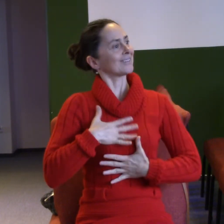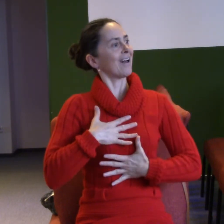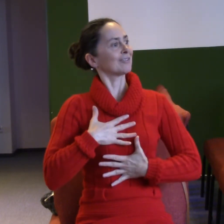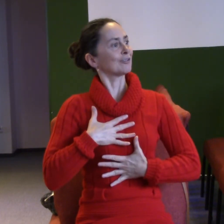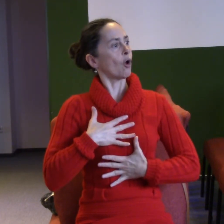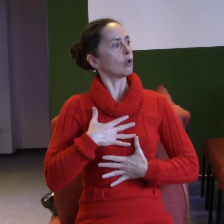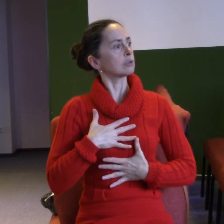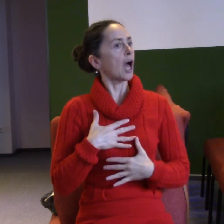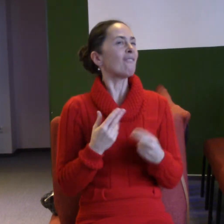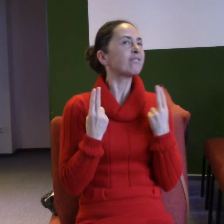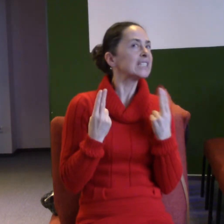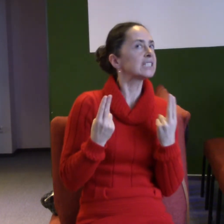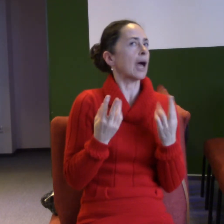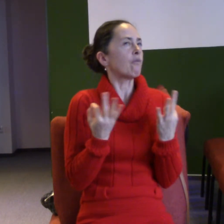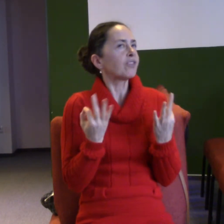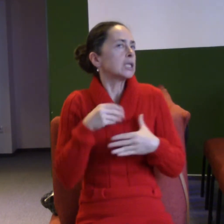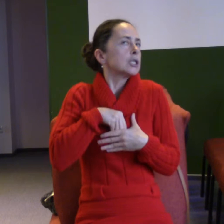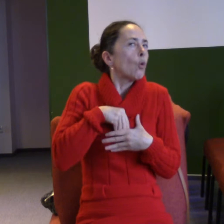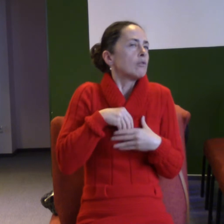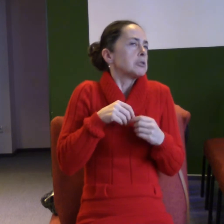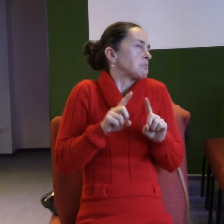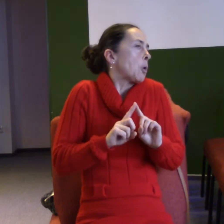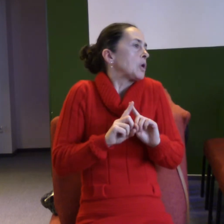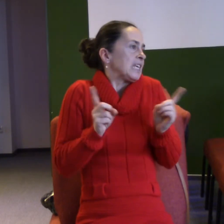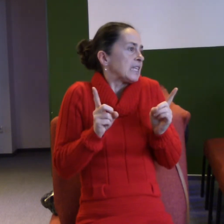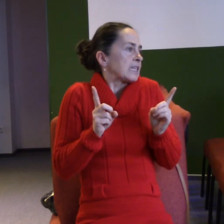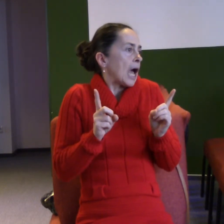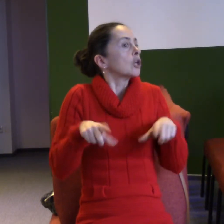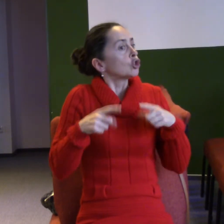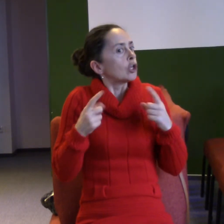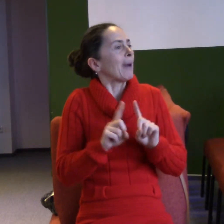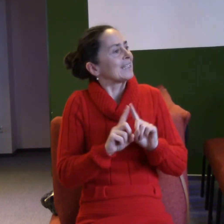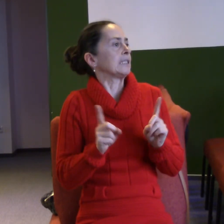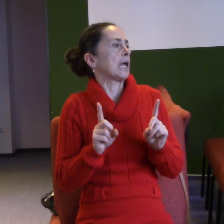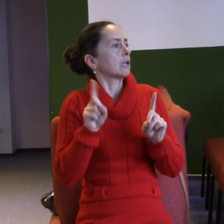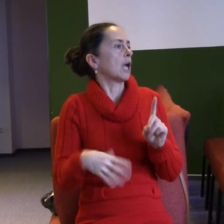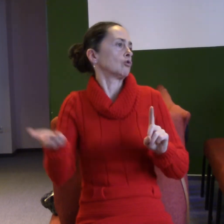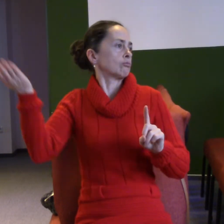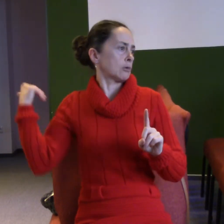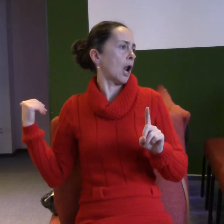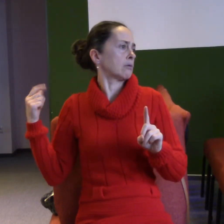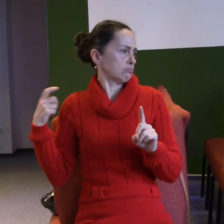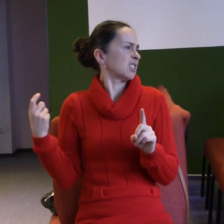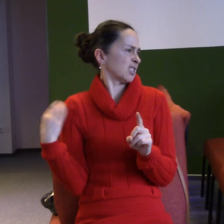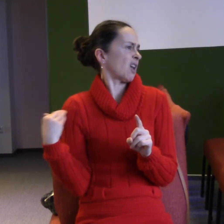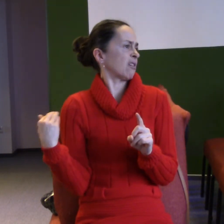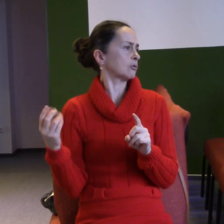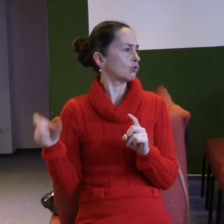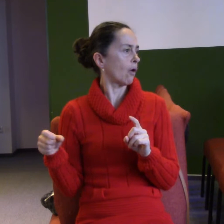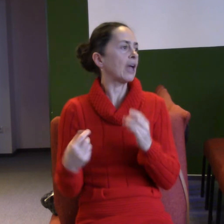hodnoty. Najednou žijeme pro jiné věci. Než jsme žili předtím, máme jiné cíle. Biblia